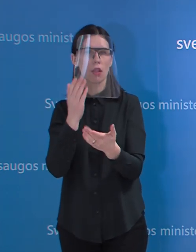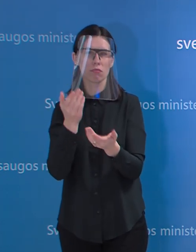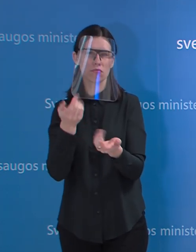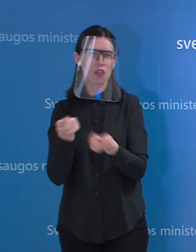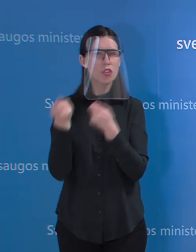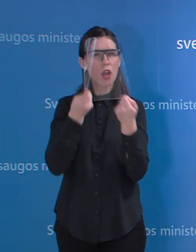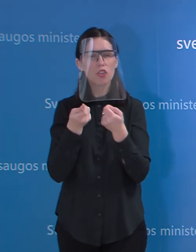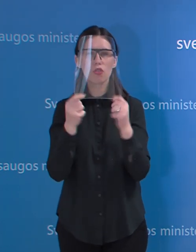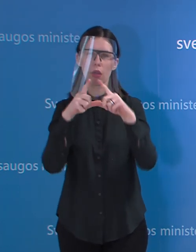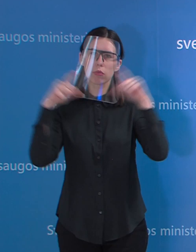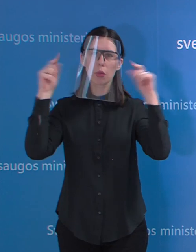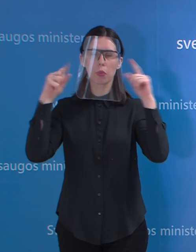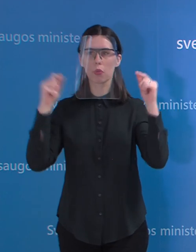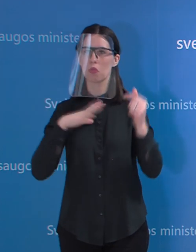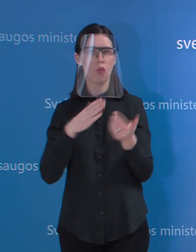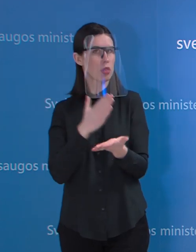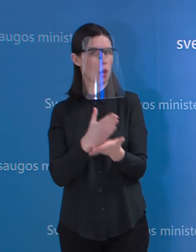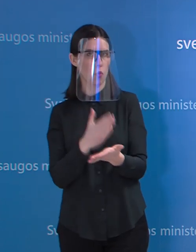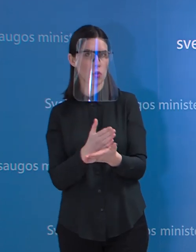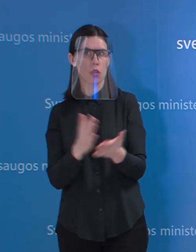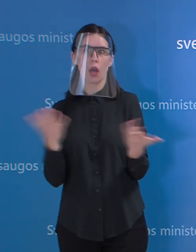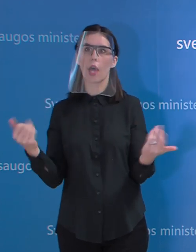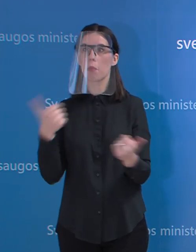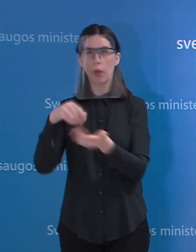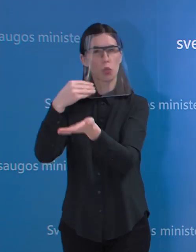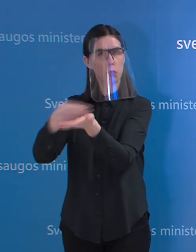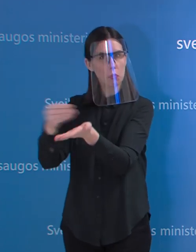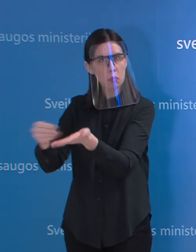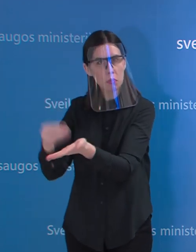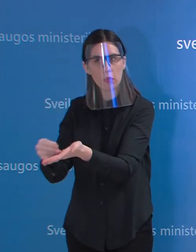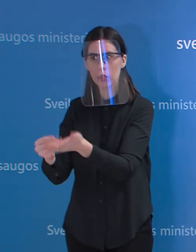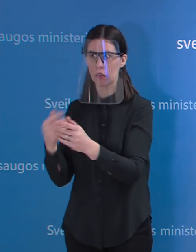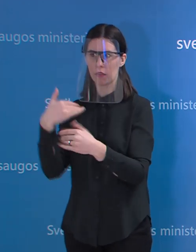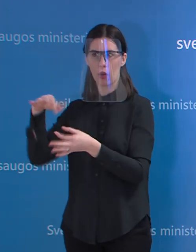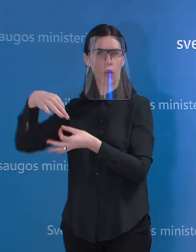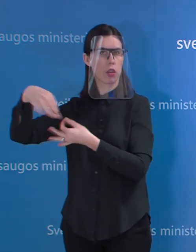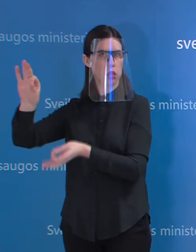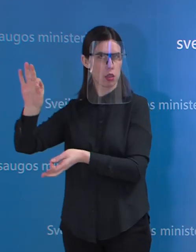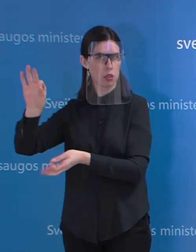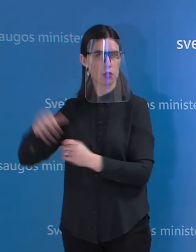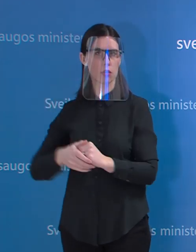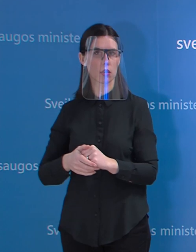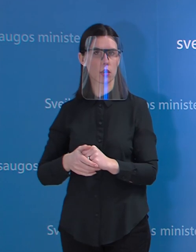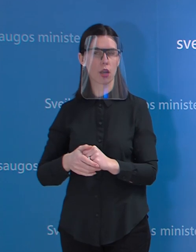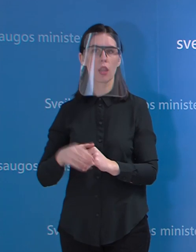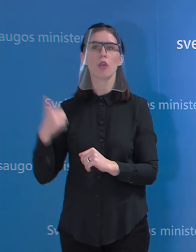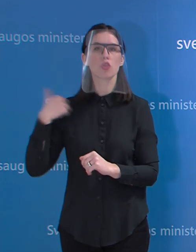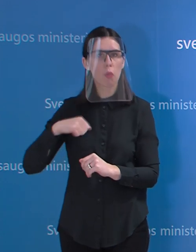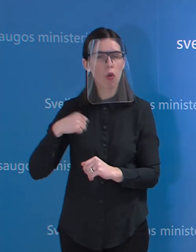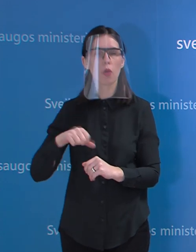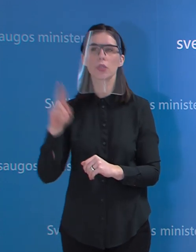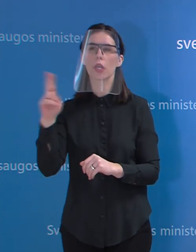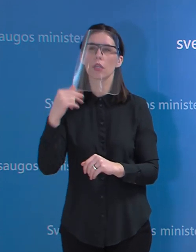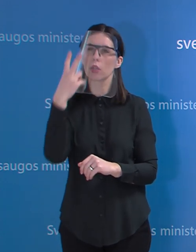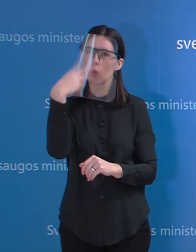nedėvėjo. Aš nekart esu minėjęs, kad yra prasmėjęs dėvėt, kada žmogus sloguoja, serga, siautė gripo